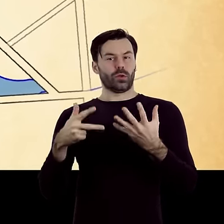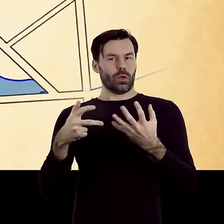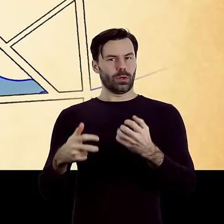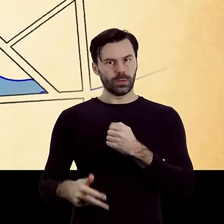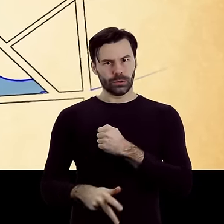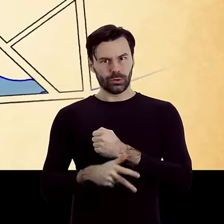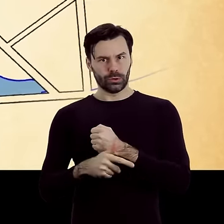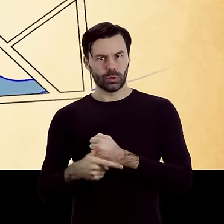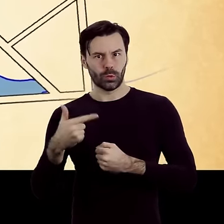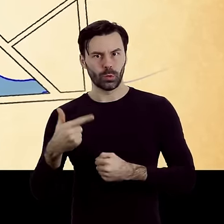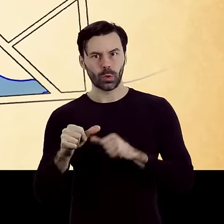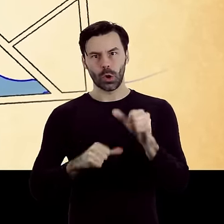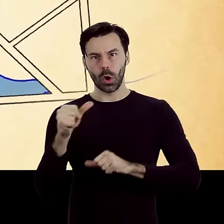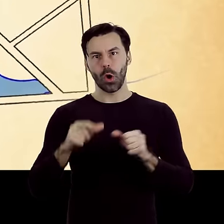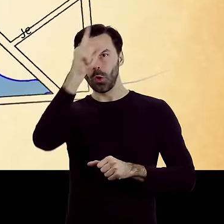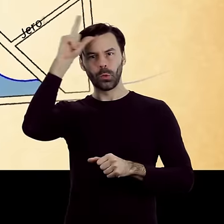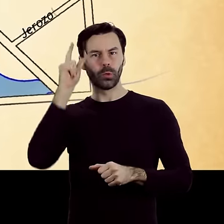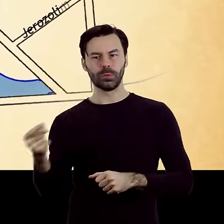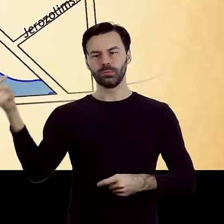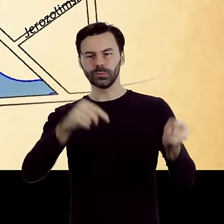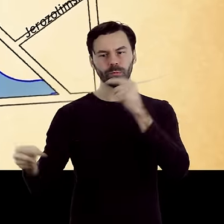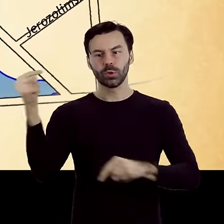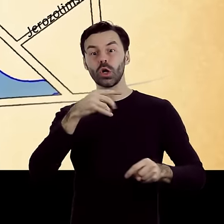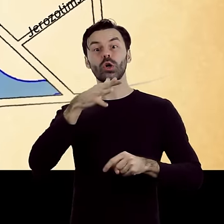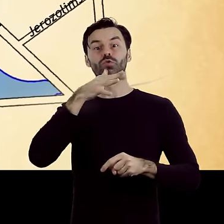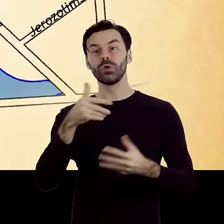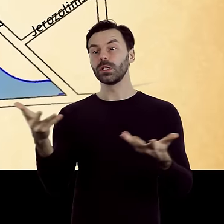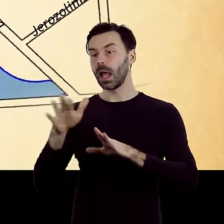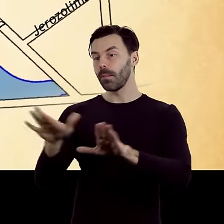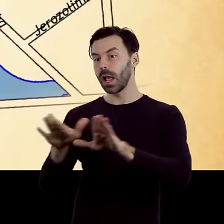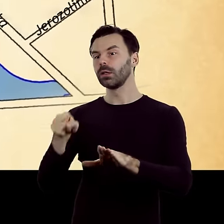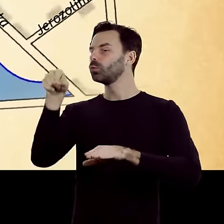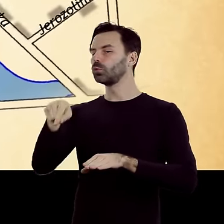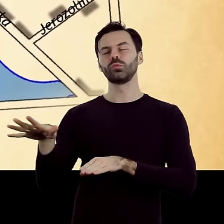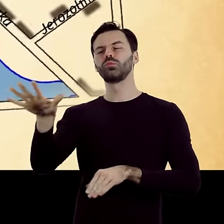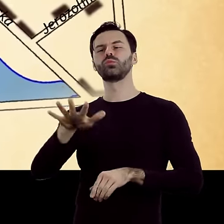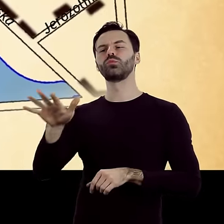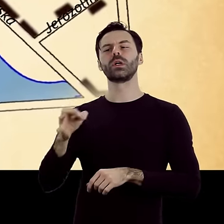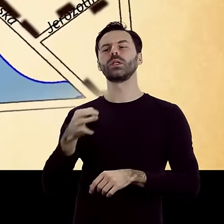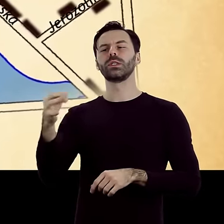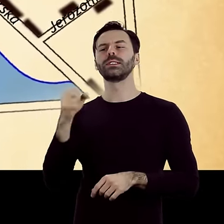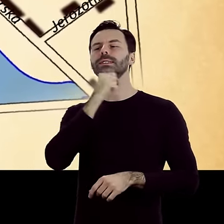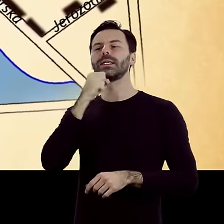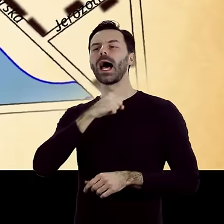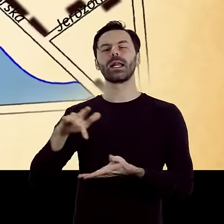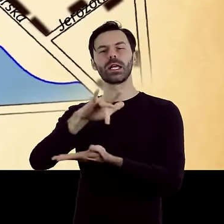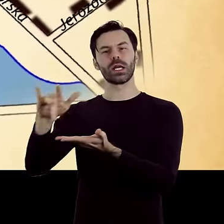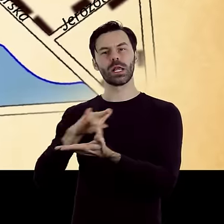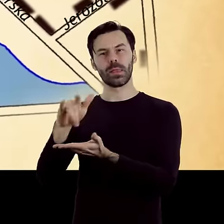coraz liczniejszej ludności żydowskiej pozwalano osiedlać się tylko w rewirze w okolicy Starego Rynku, zabudowa w tym miejscu